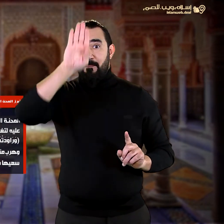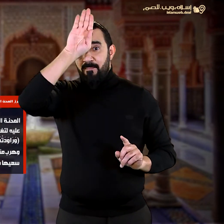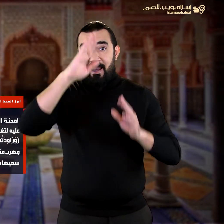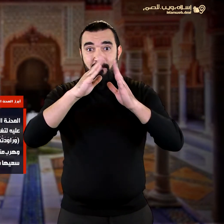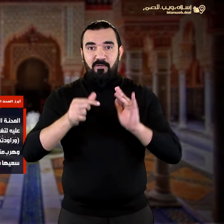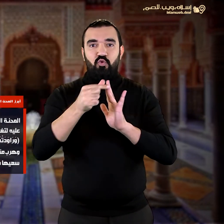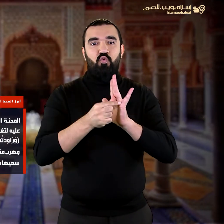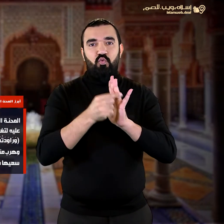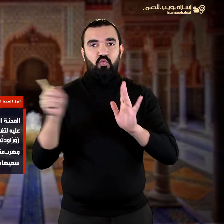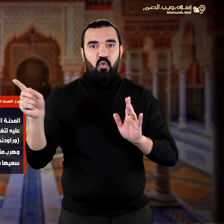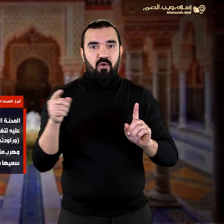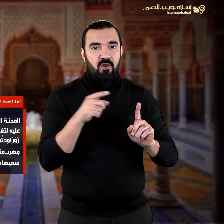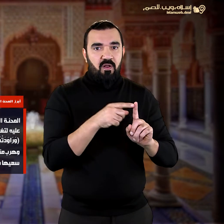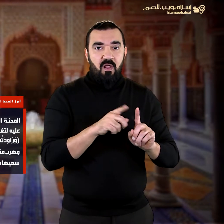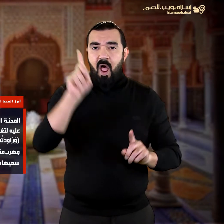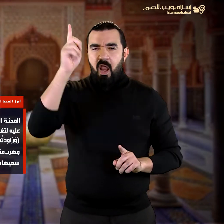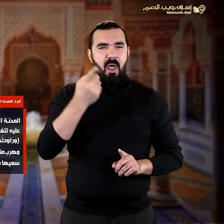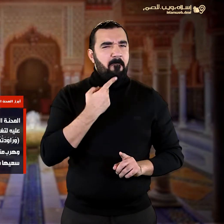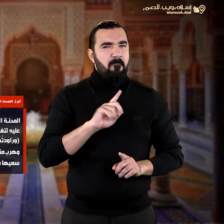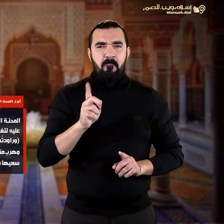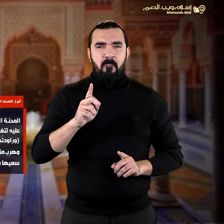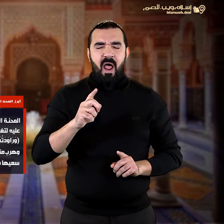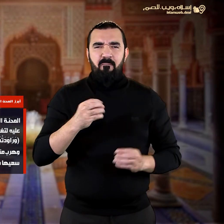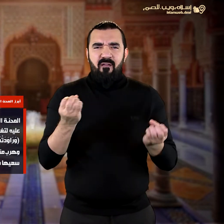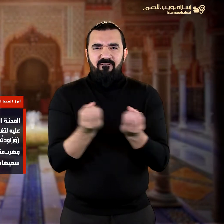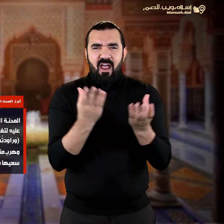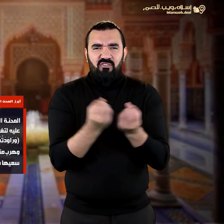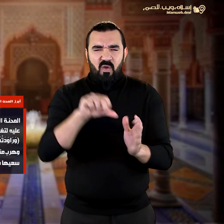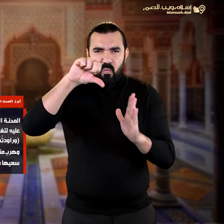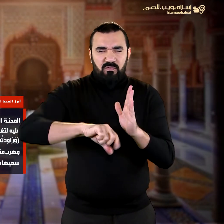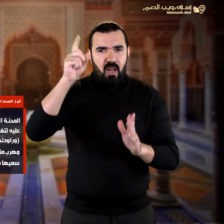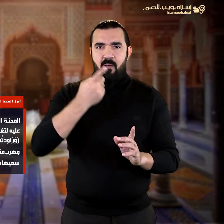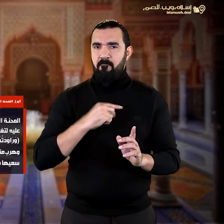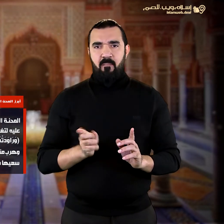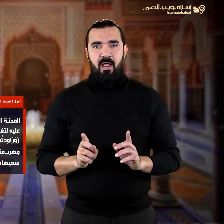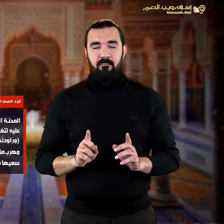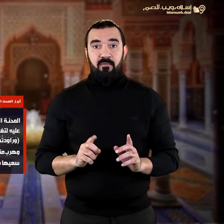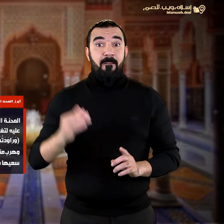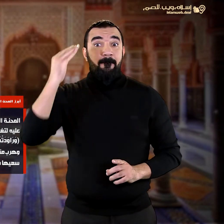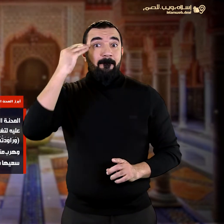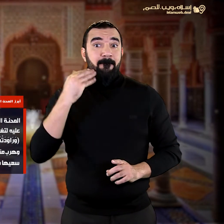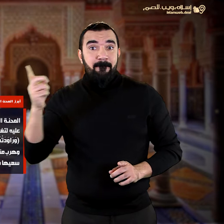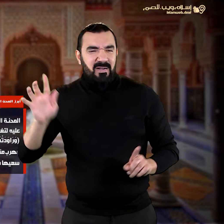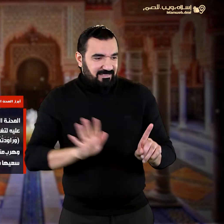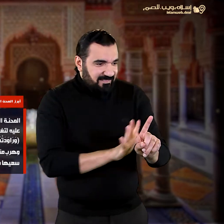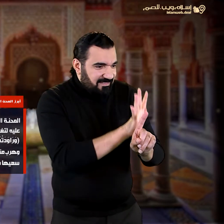والله لا يحب الفحشاء قال تعالى وراودته التي هو في بيتها عن